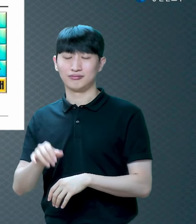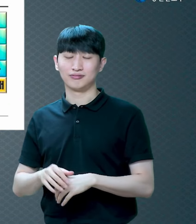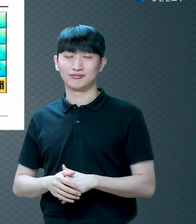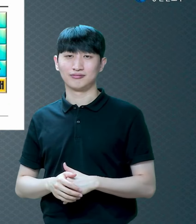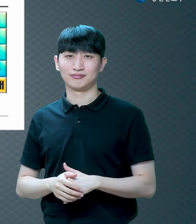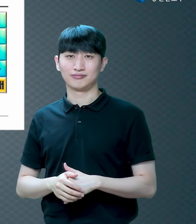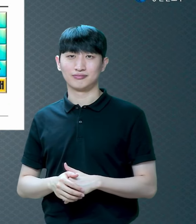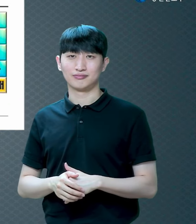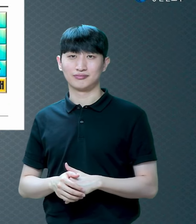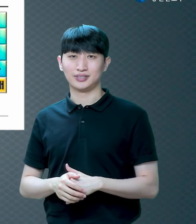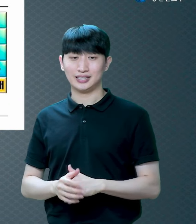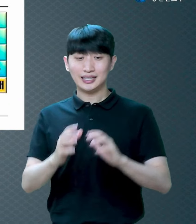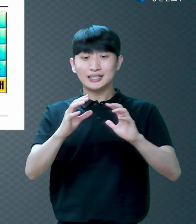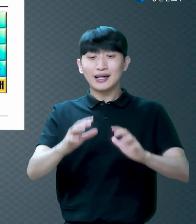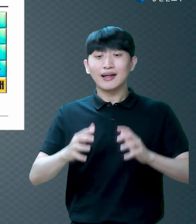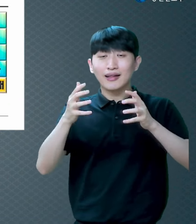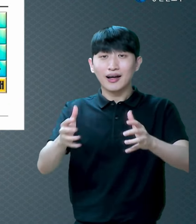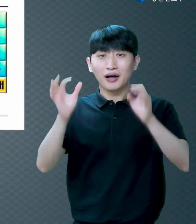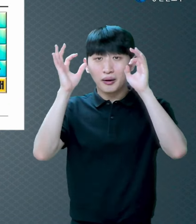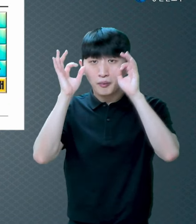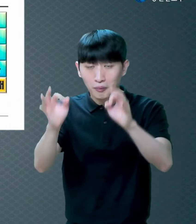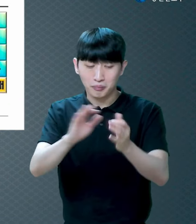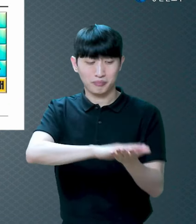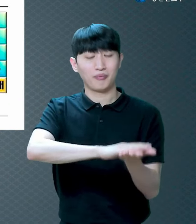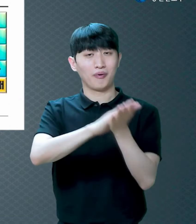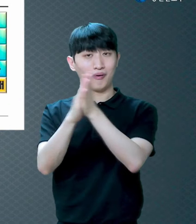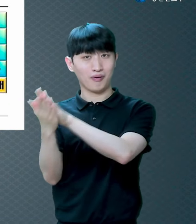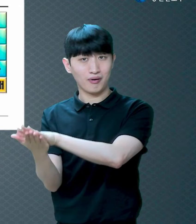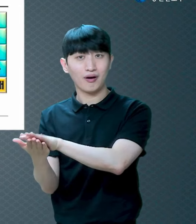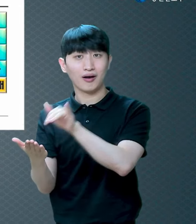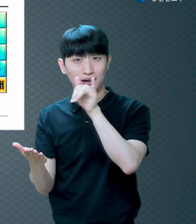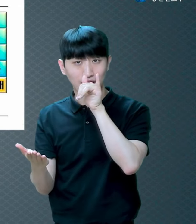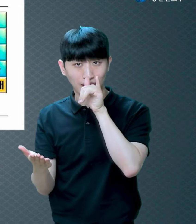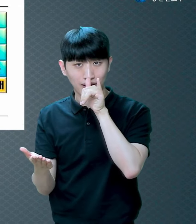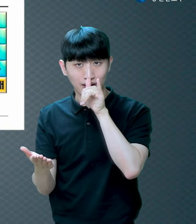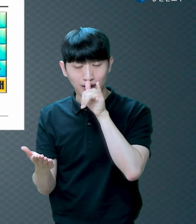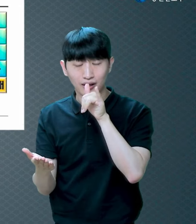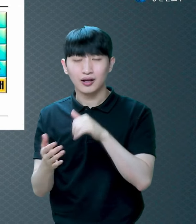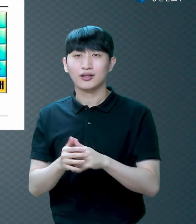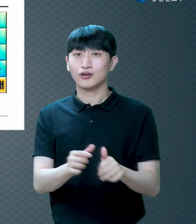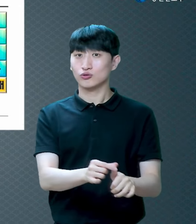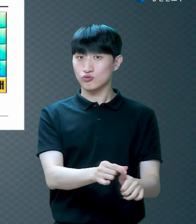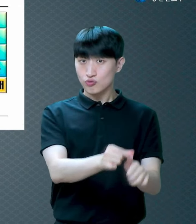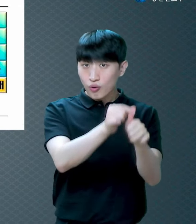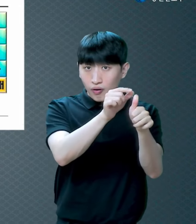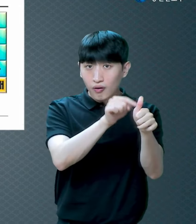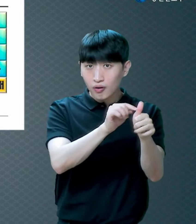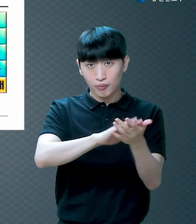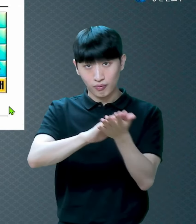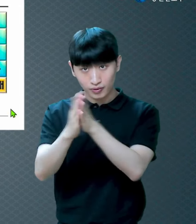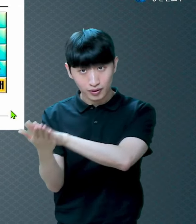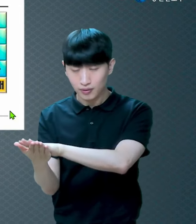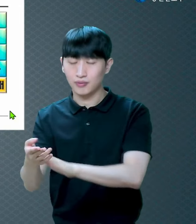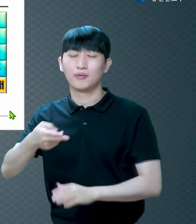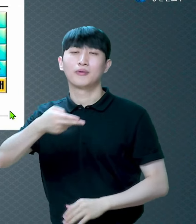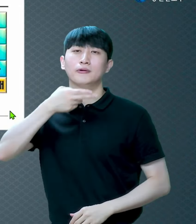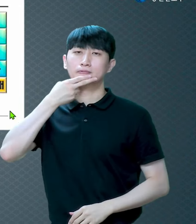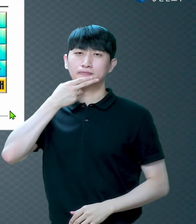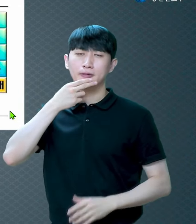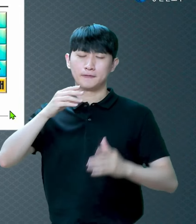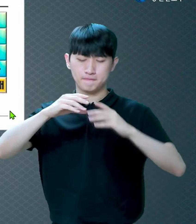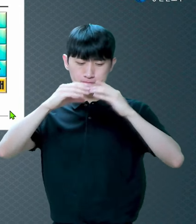세상은 바뀌어갑니다 그런데 구원은 완전하고 영원하기 때문에